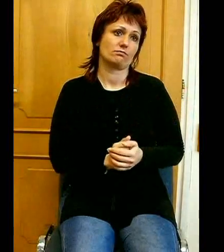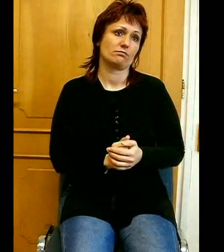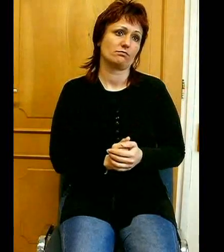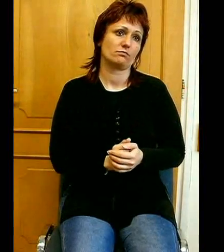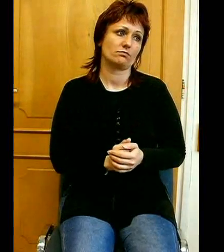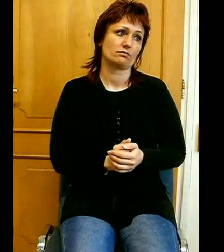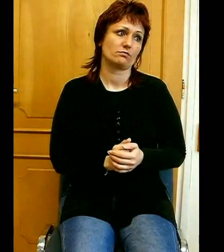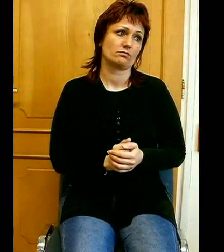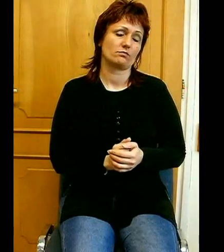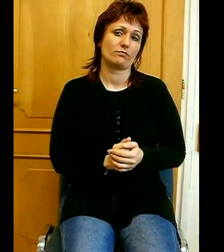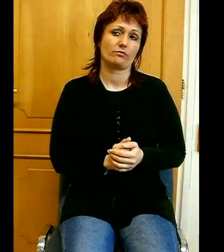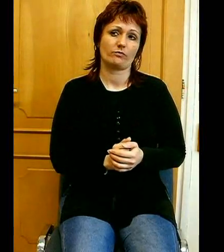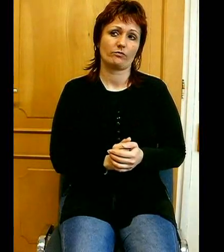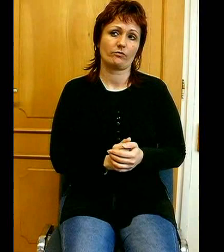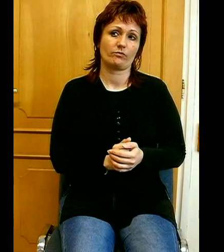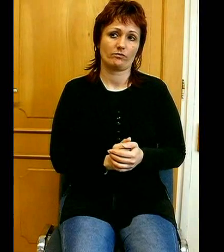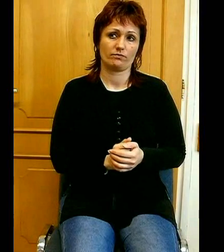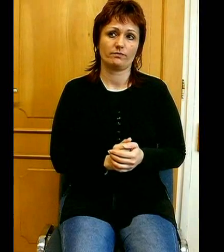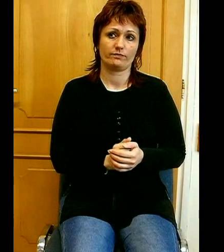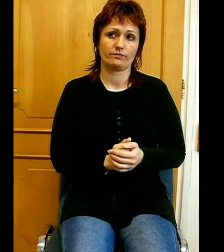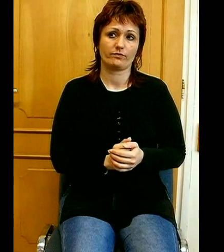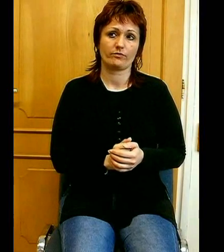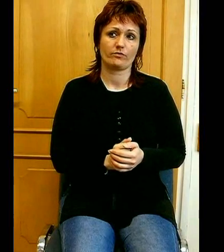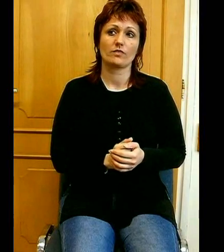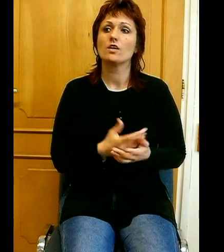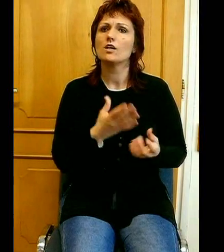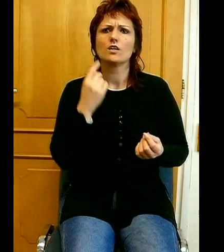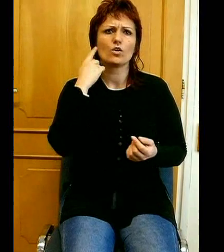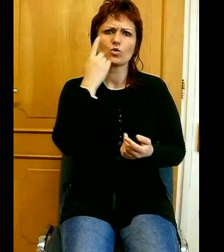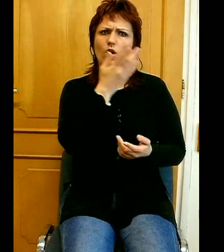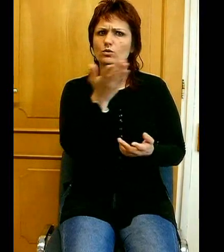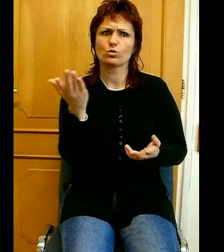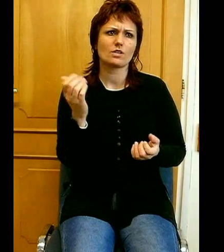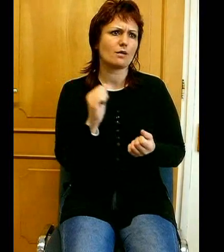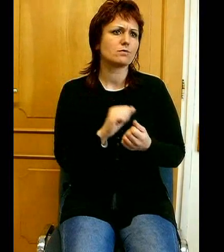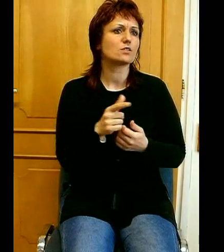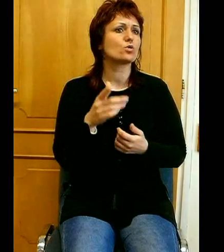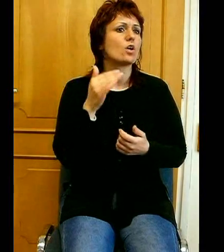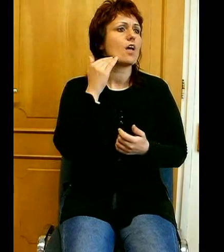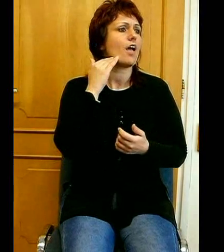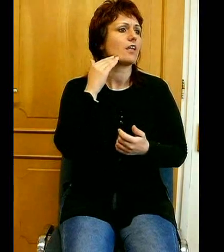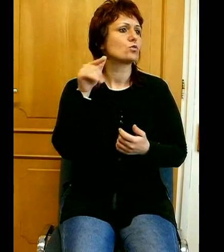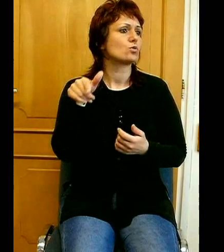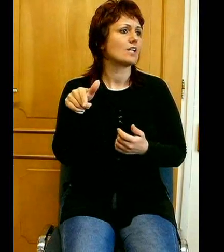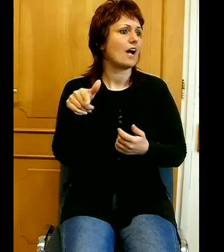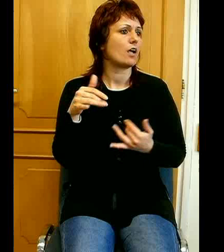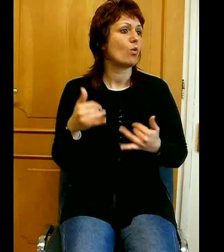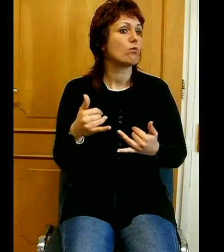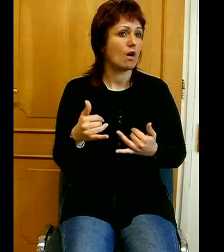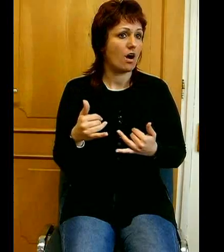Talán bizonyosan tudják a tetemek közül is sokan, hogy az Egyesült Államokkal ma azért beszélnek angolul